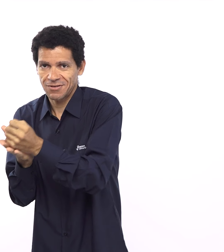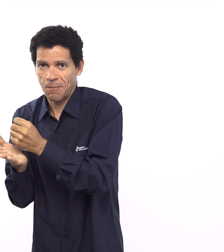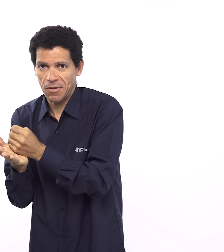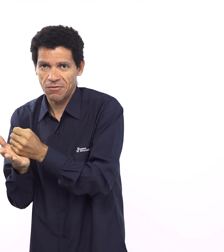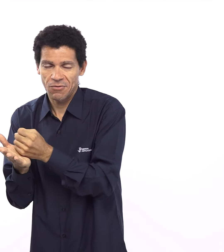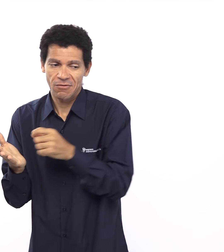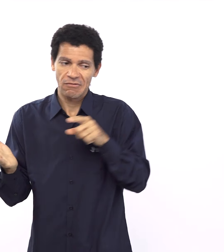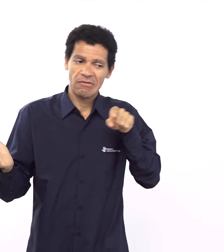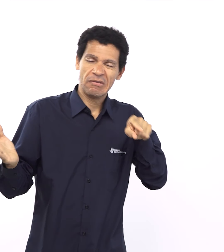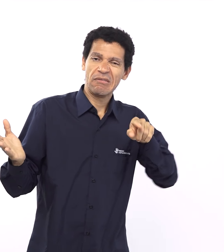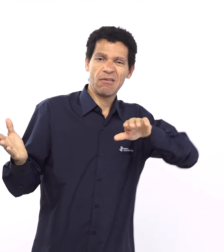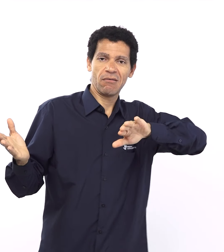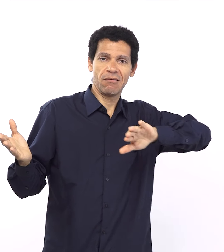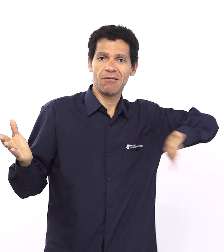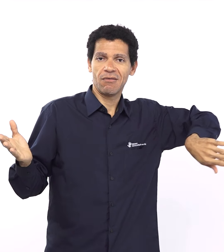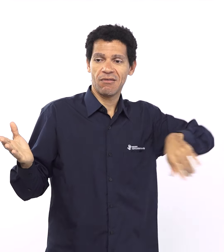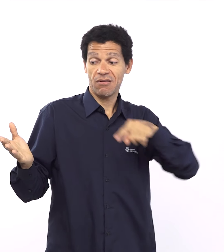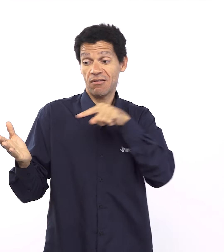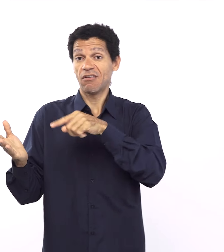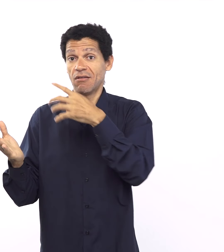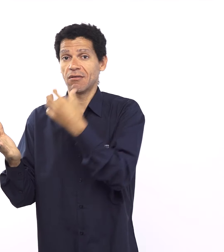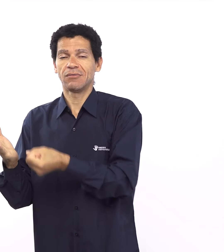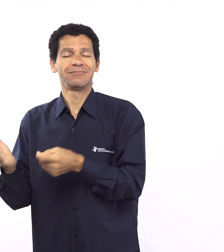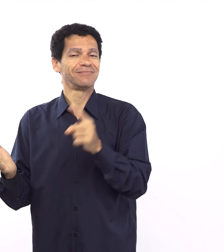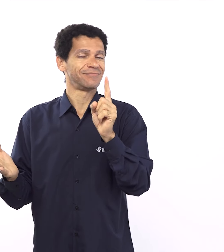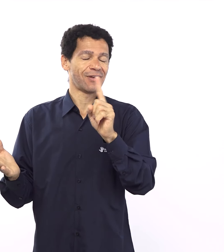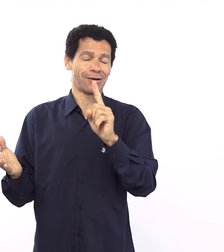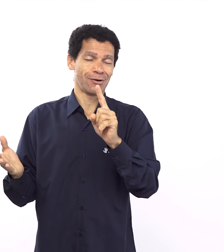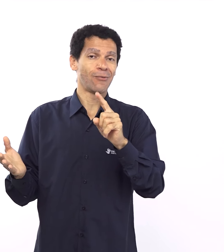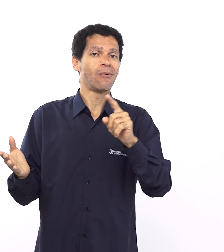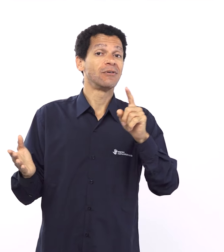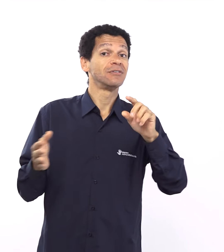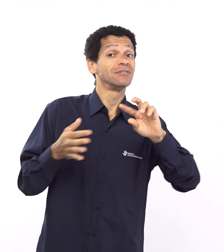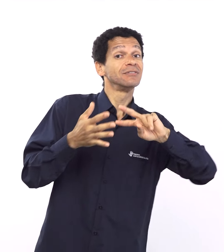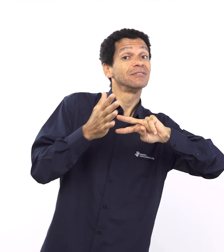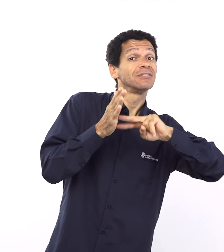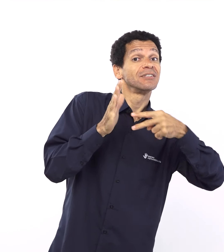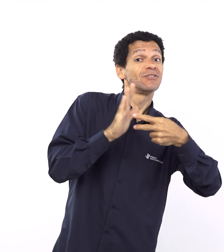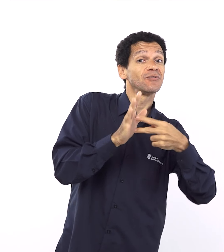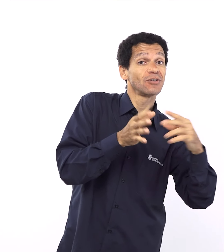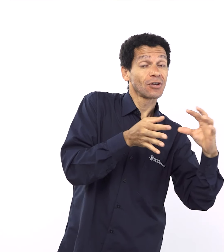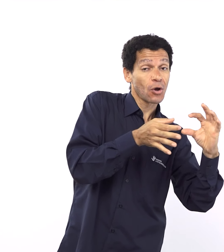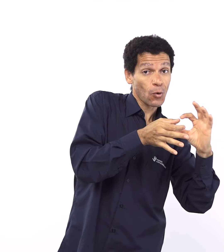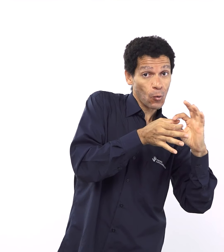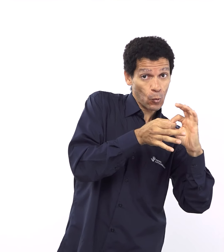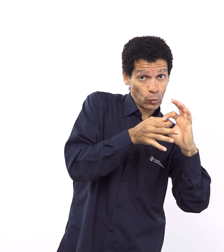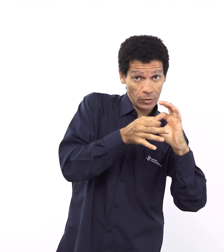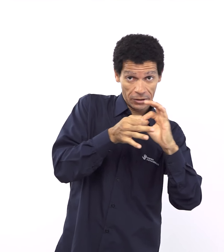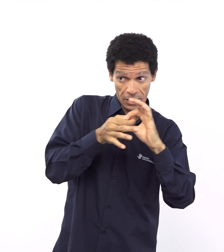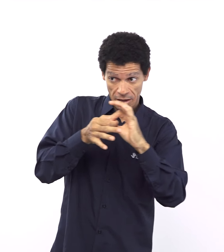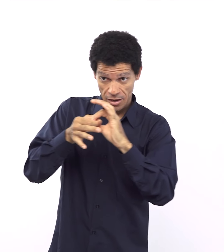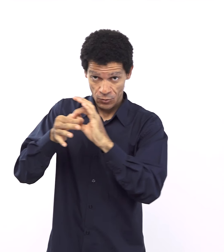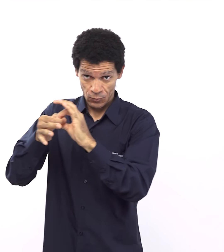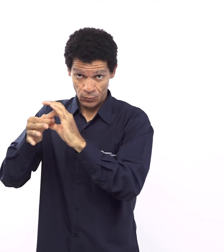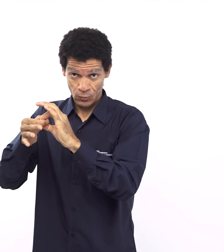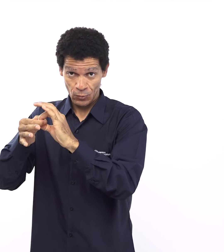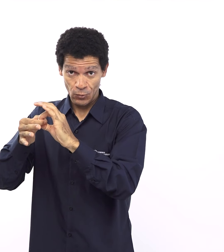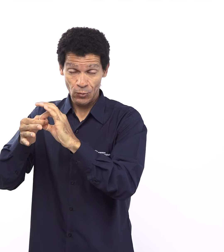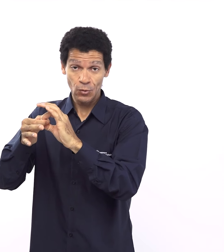né não é nada novo temporalmente é a eterna aliança aqui sendo reestabelecida sendo confirmada